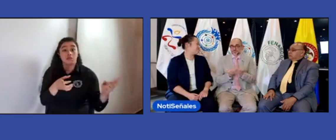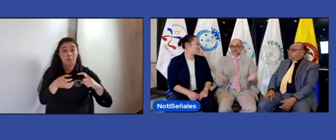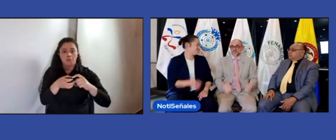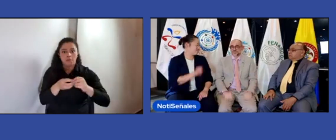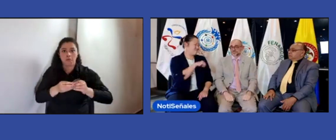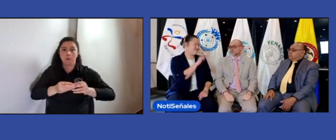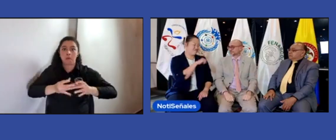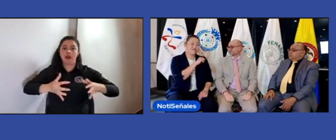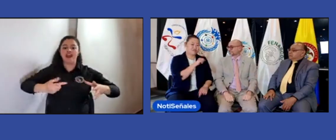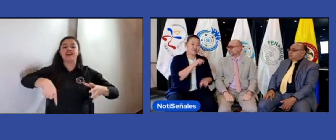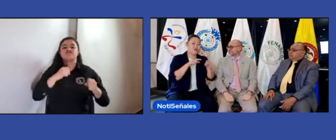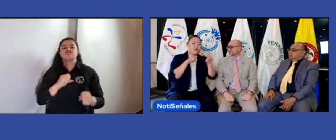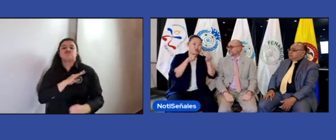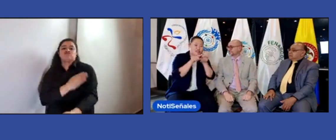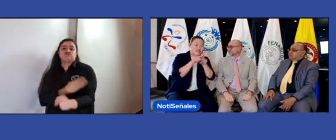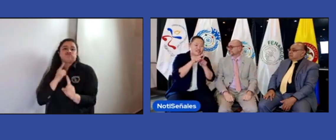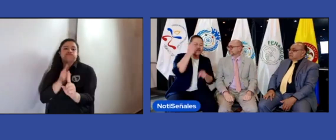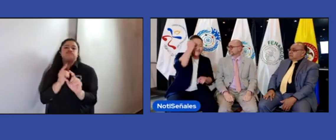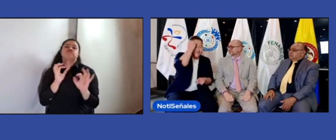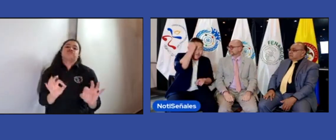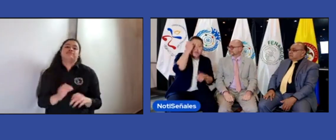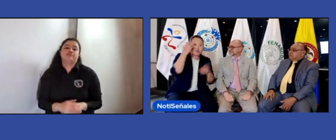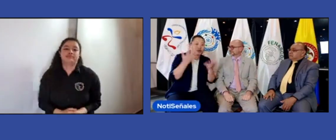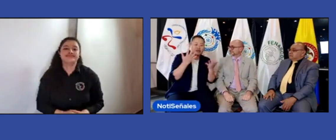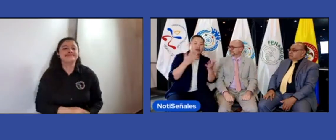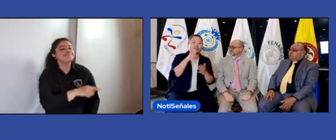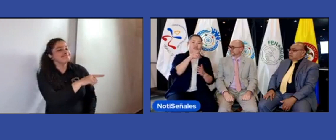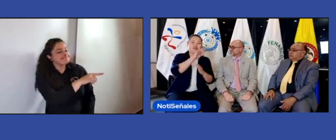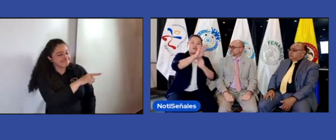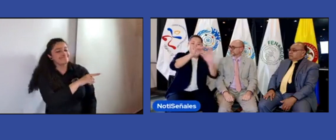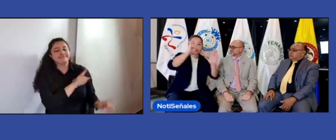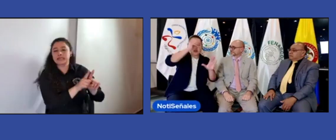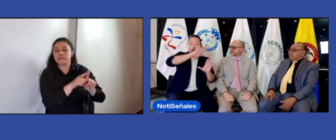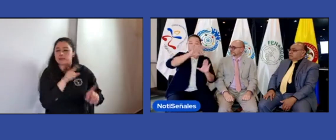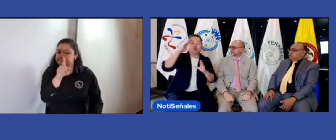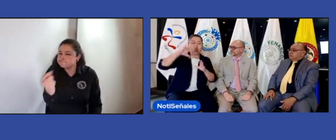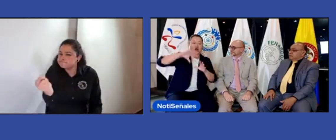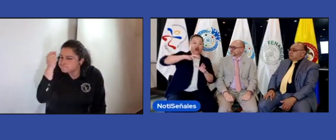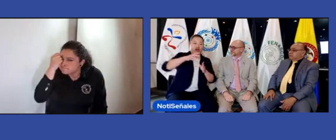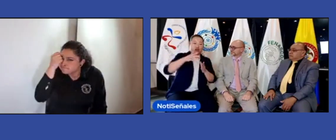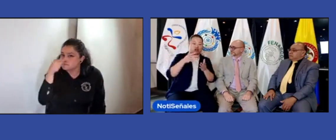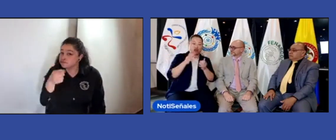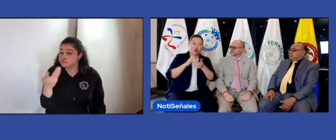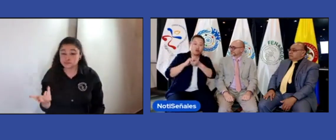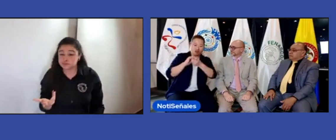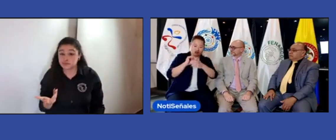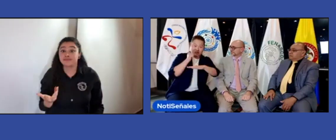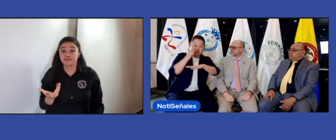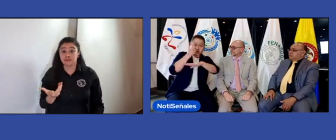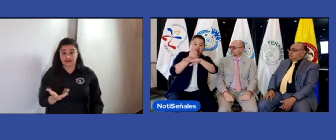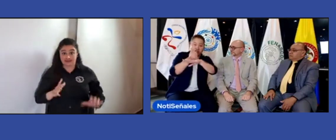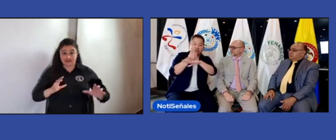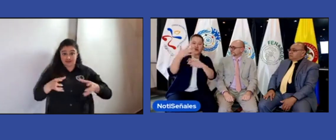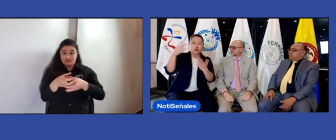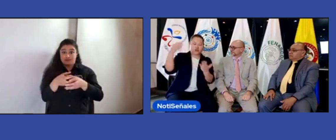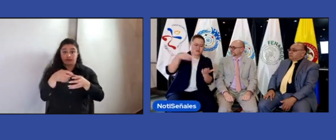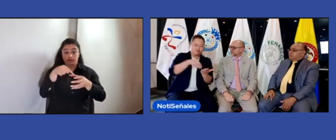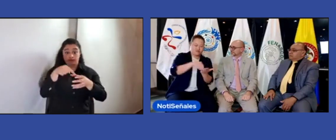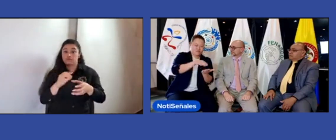esa fortaleza de la comunidad. Sí, así es, Joe. Nosotros, efectivamente, viendo el trabajo